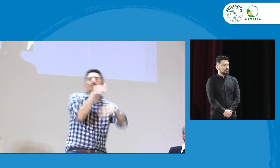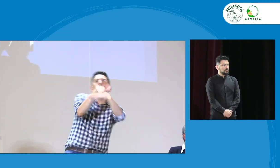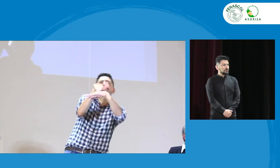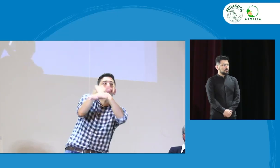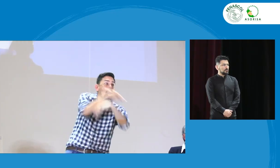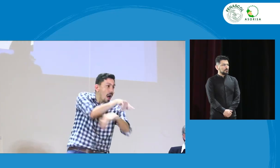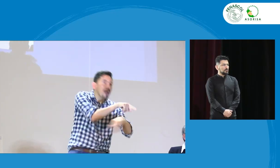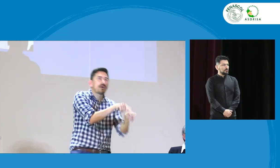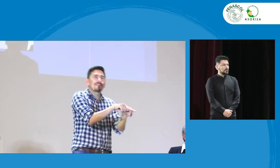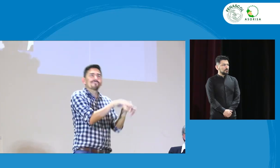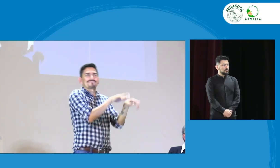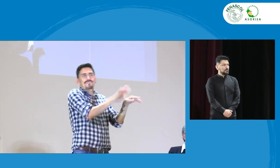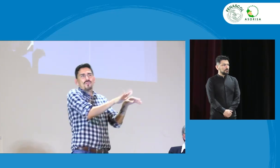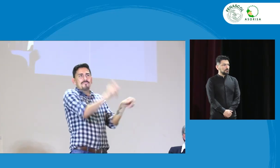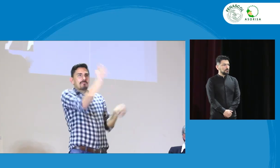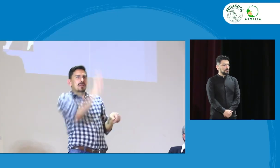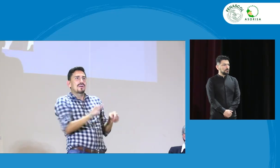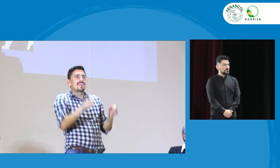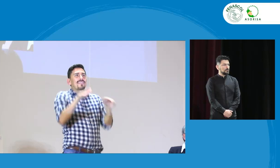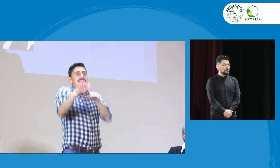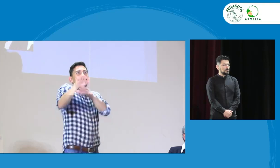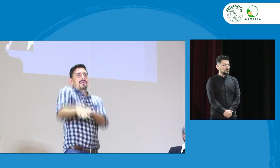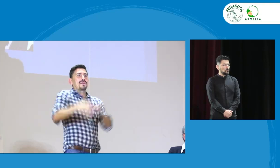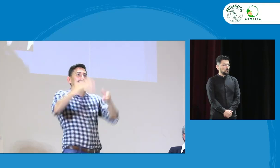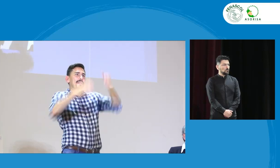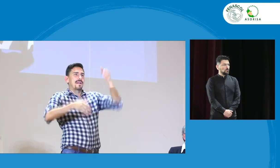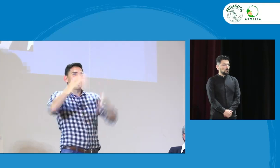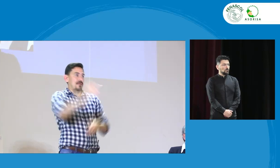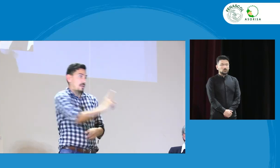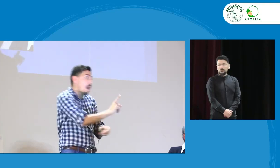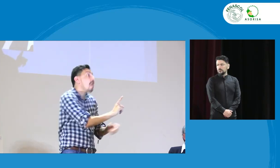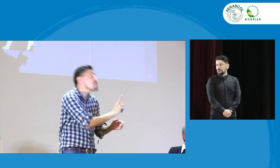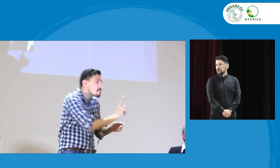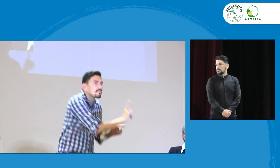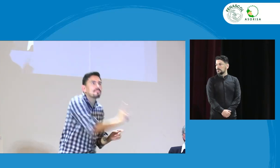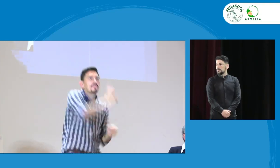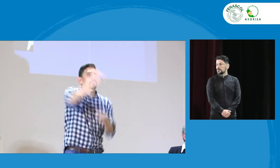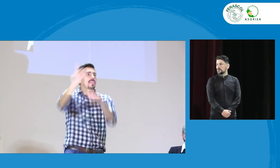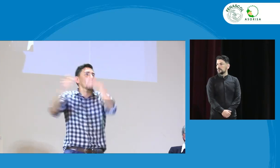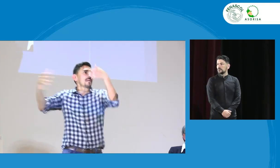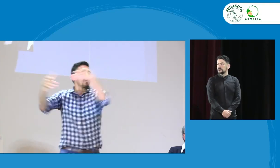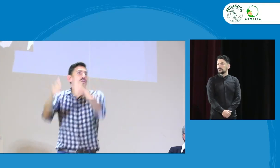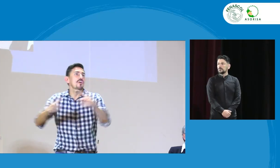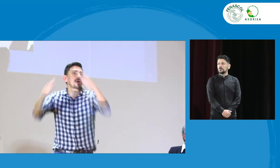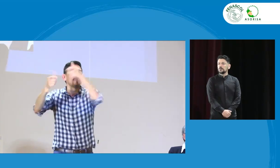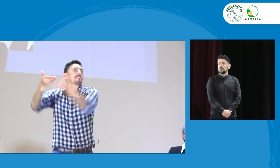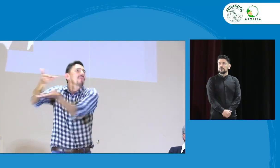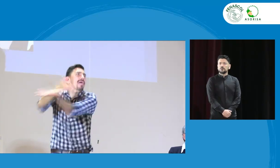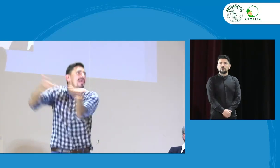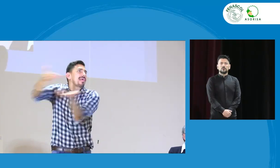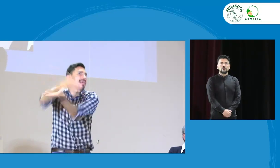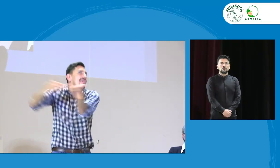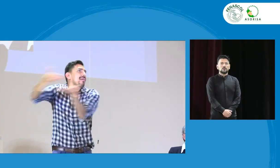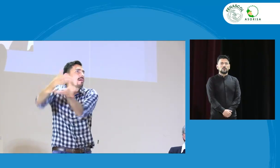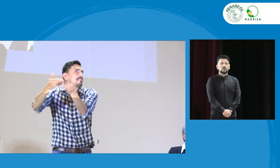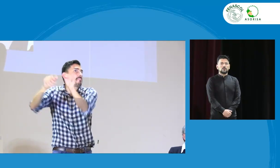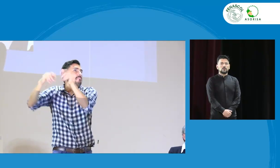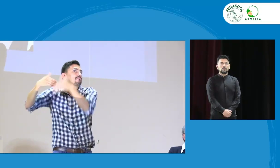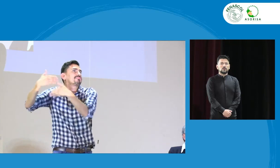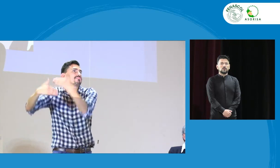algunas personas de la Universidad del Valle también, representantes, fueron a donde los representantes de la Cámara del Congreso y